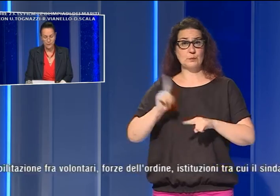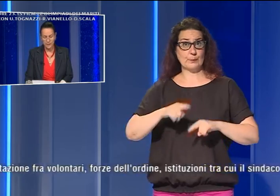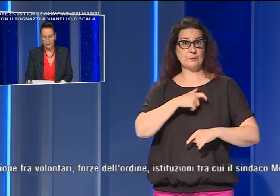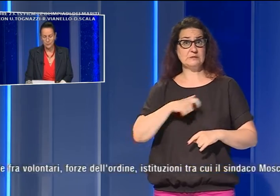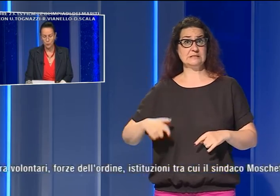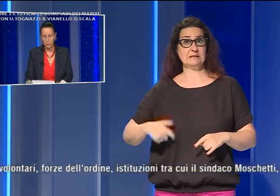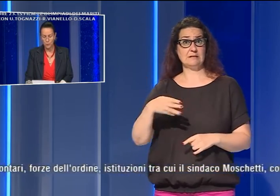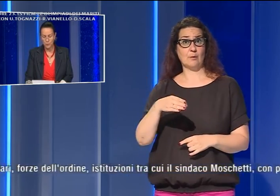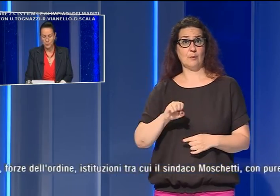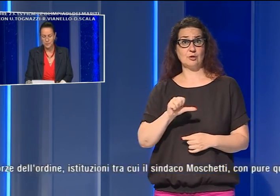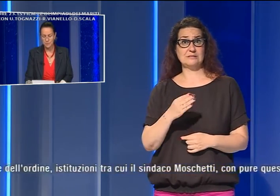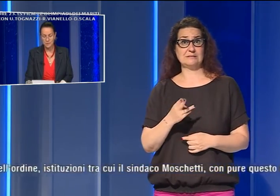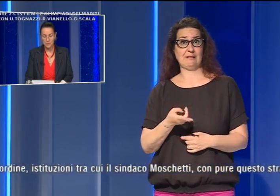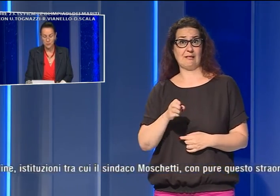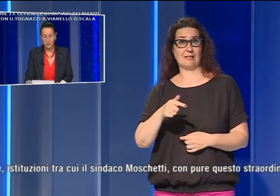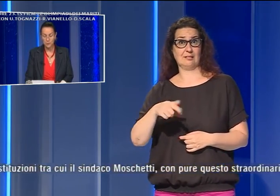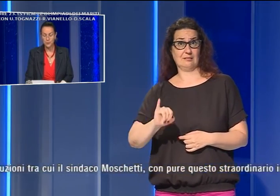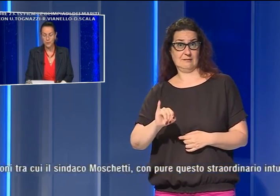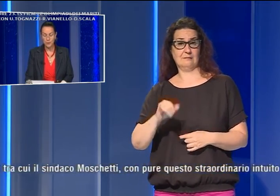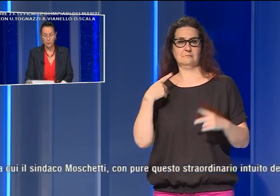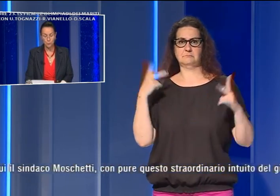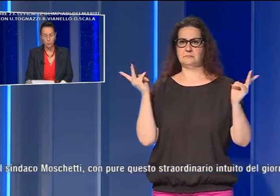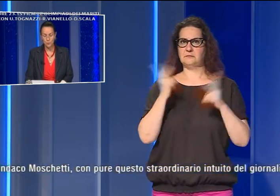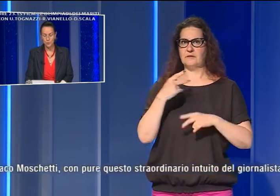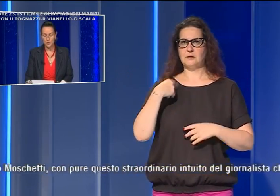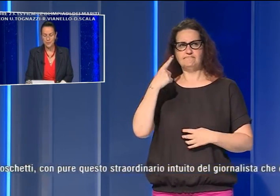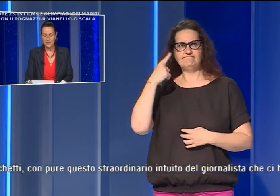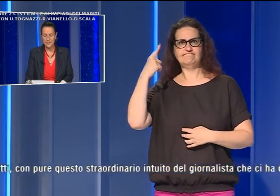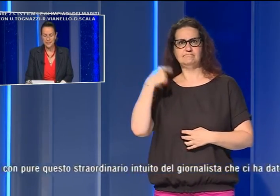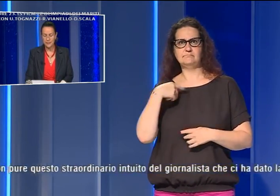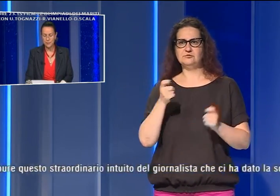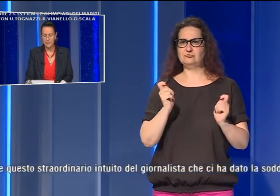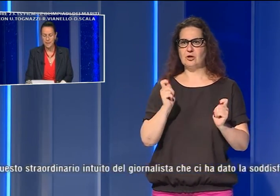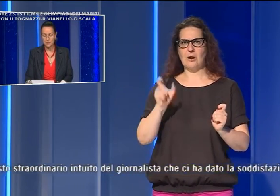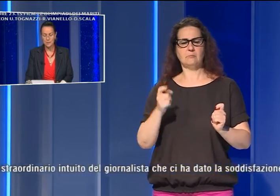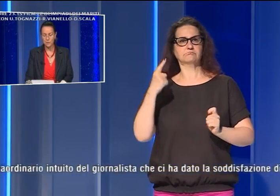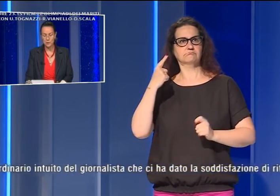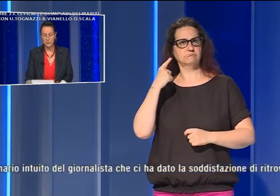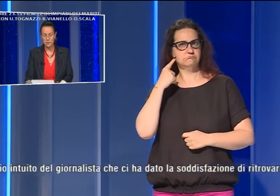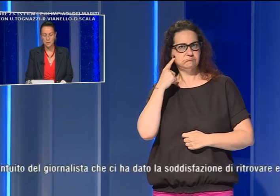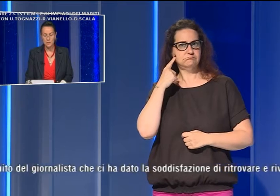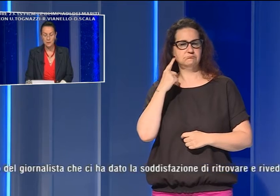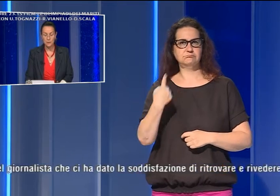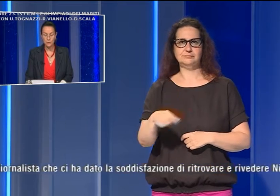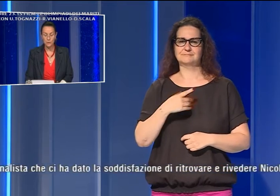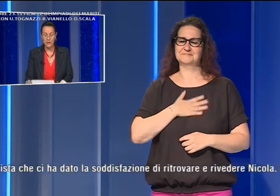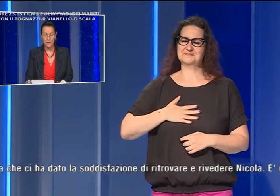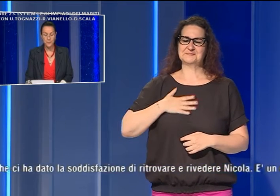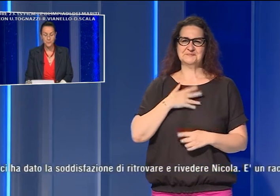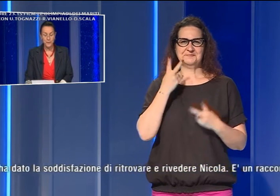Moschetti, con pure questo straordinario intuito del giornalista che ci ha dato la soddisfazione di